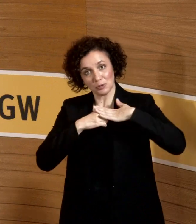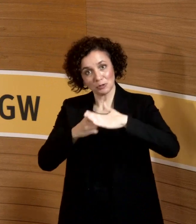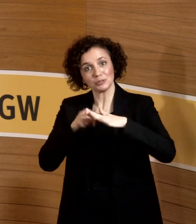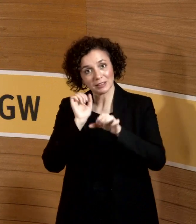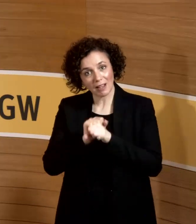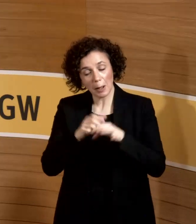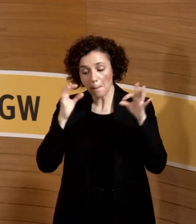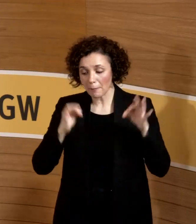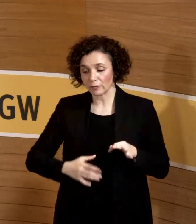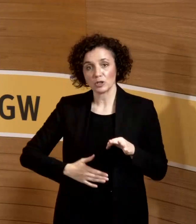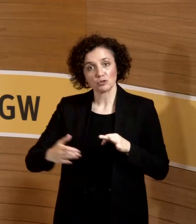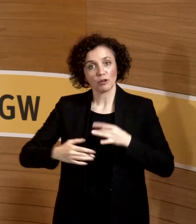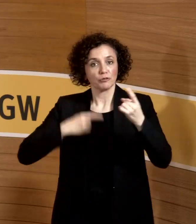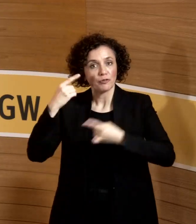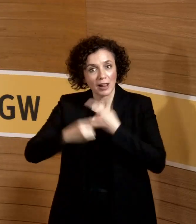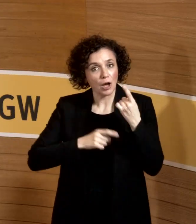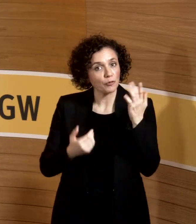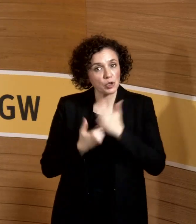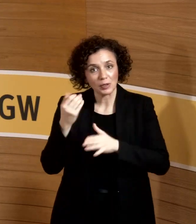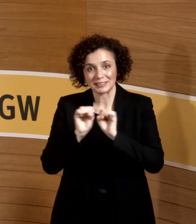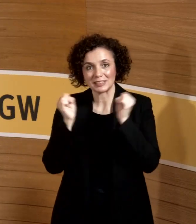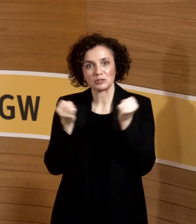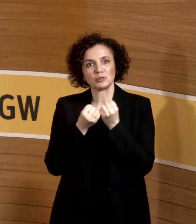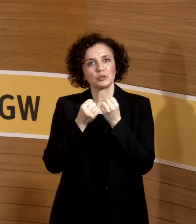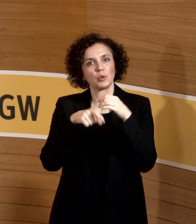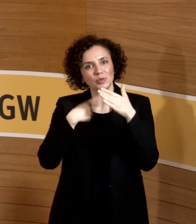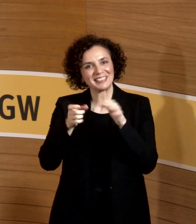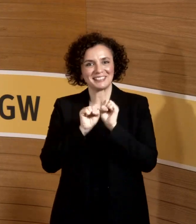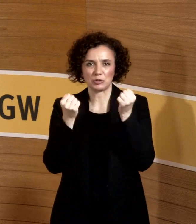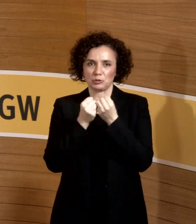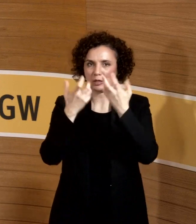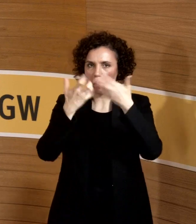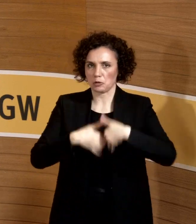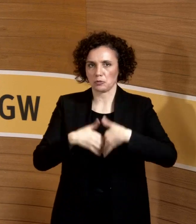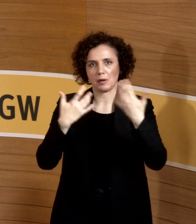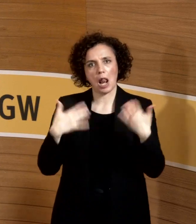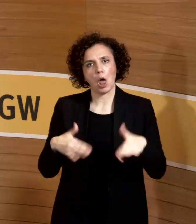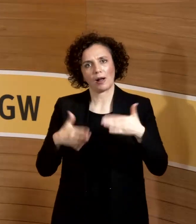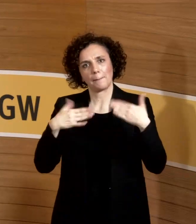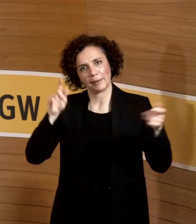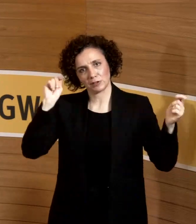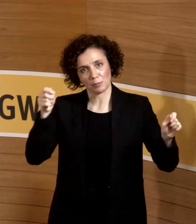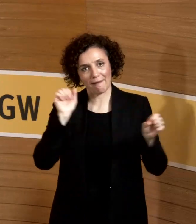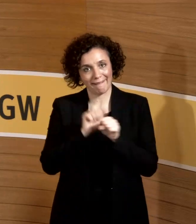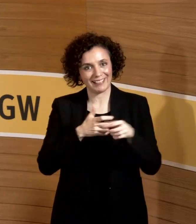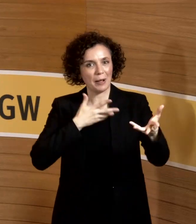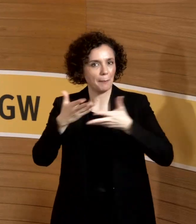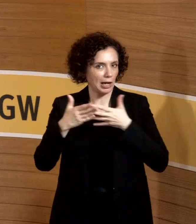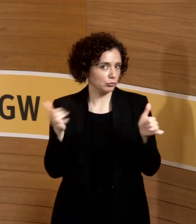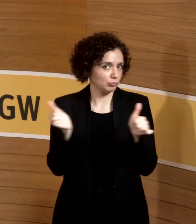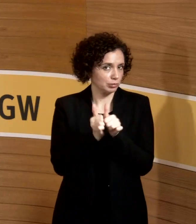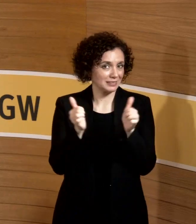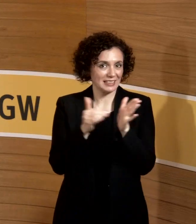was auftritt, einfach so ein bisschen zur Entspannung beiträgt, zur Beratung, dann hilft das manchmal auch. Und das Letzte nochmal,